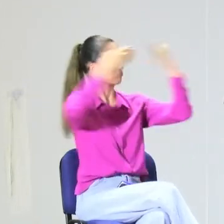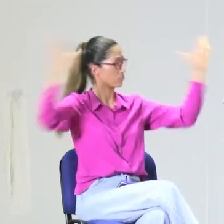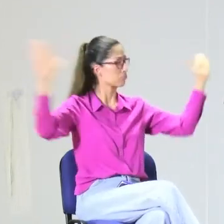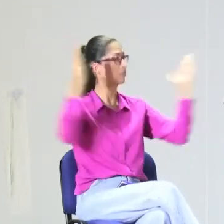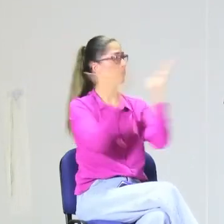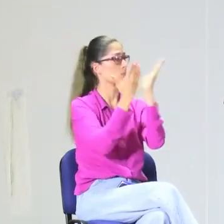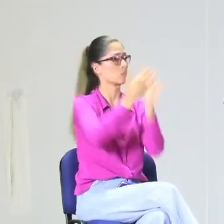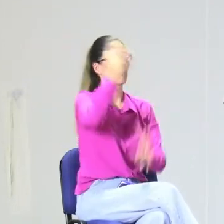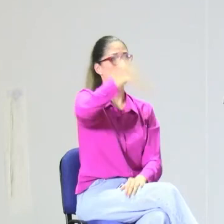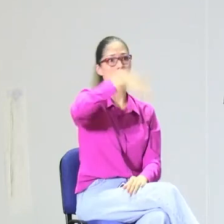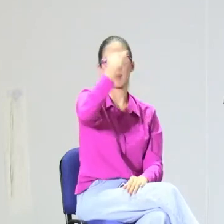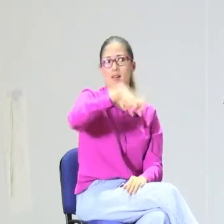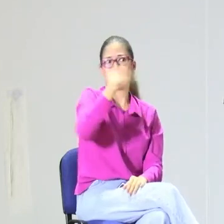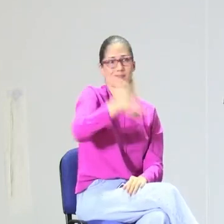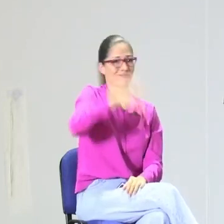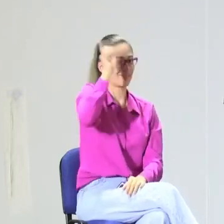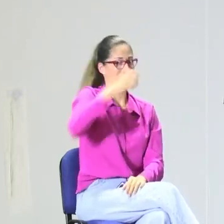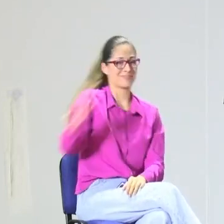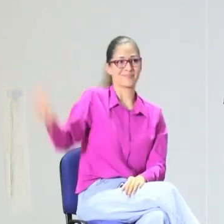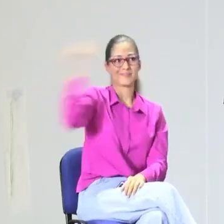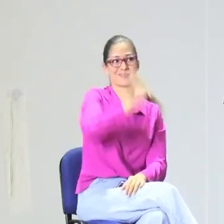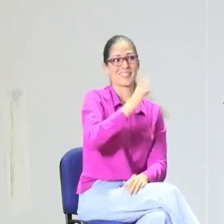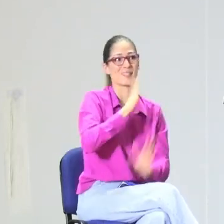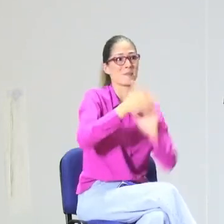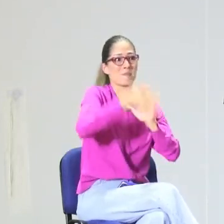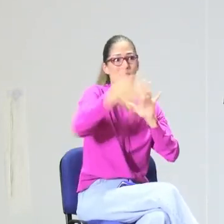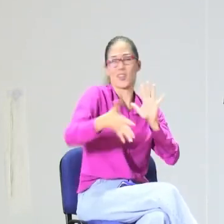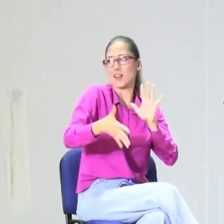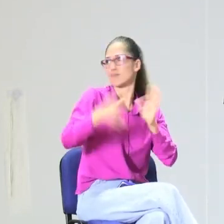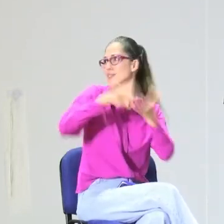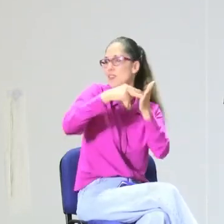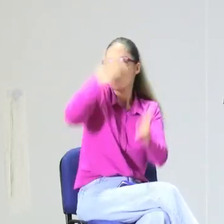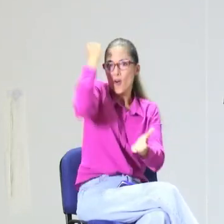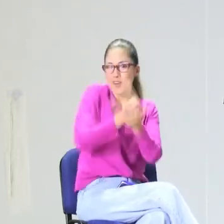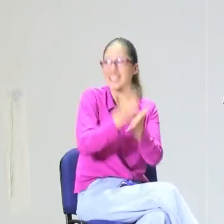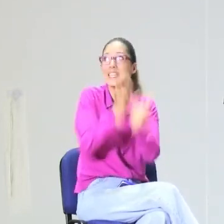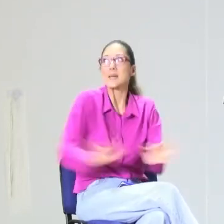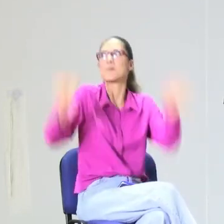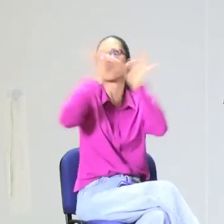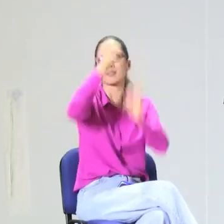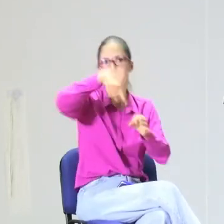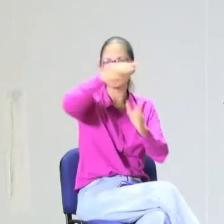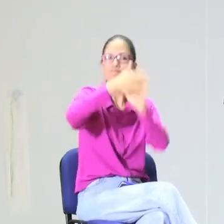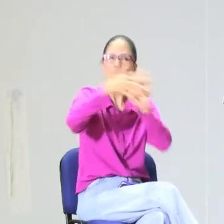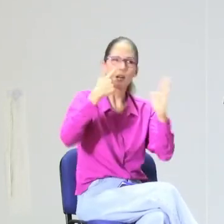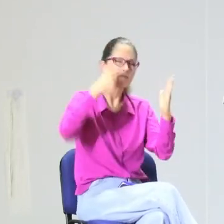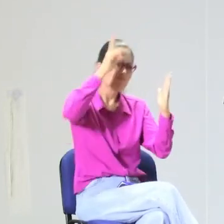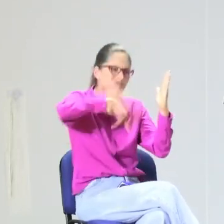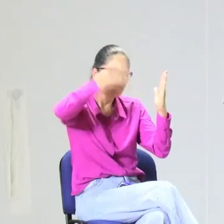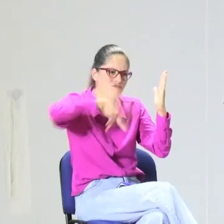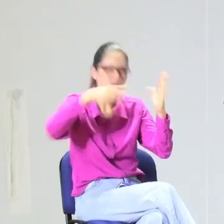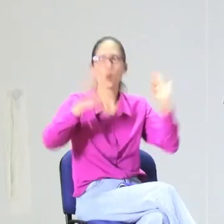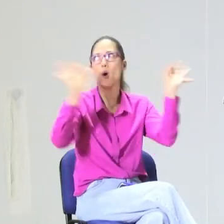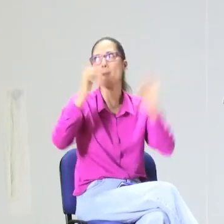lingüístico. Y luego se habla que finalmente los modelos lingüísticos son por